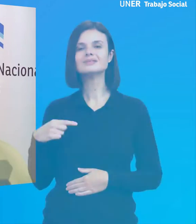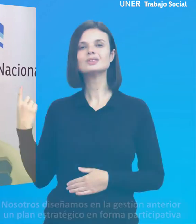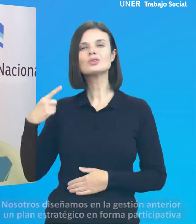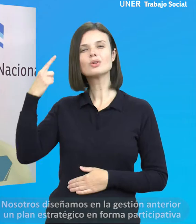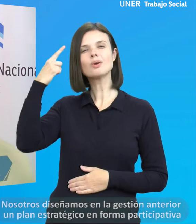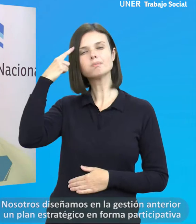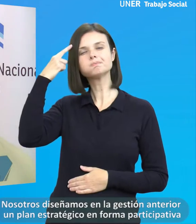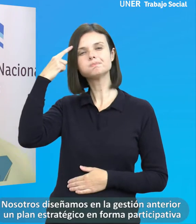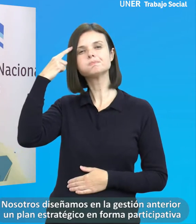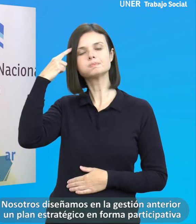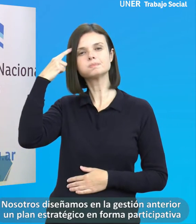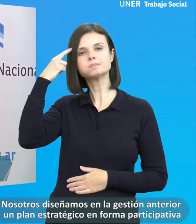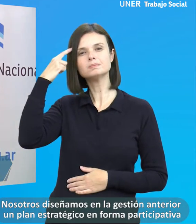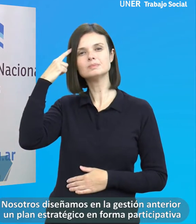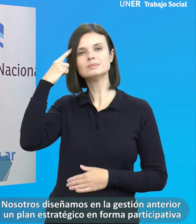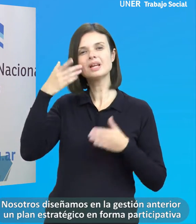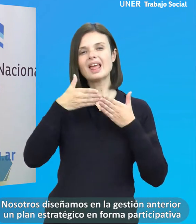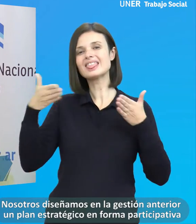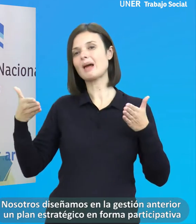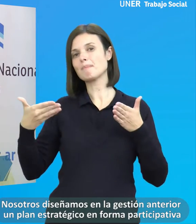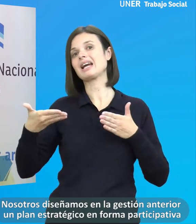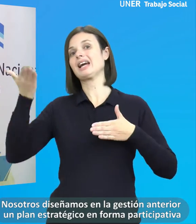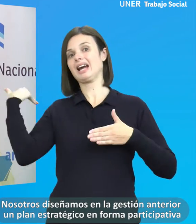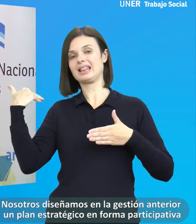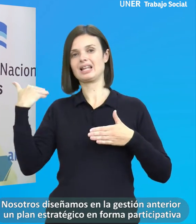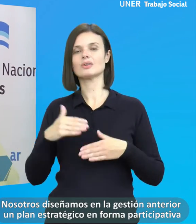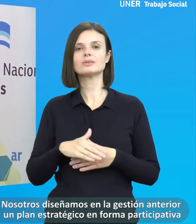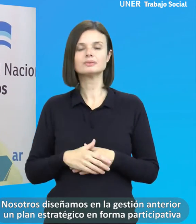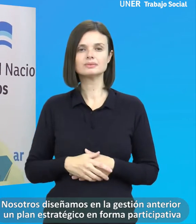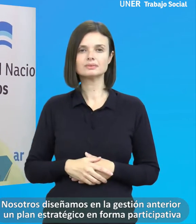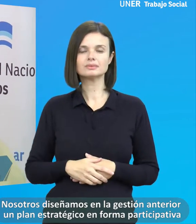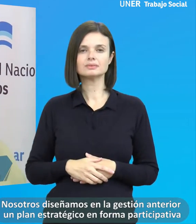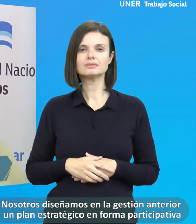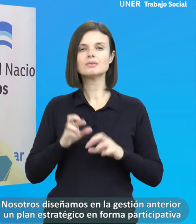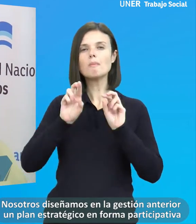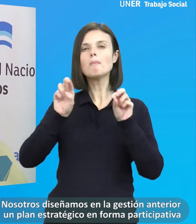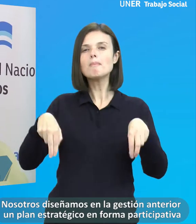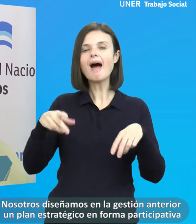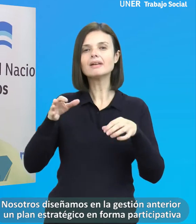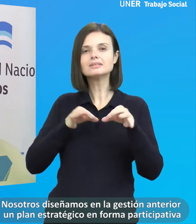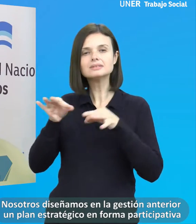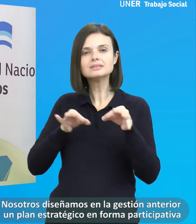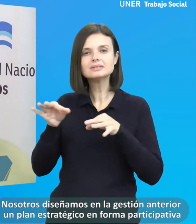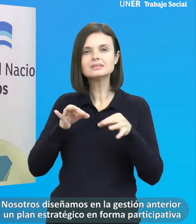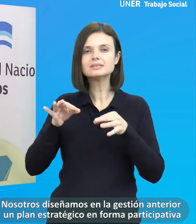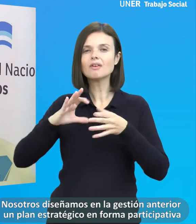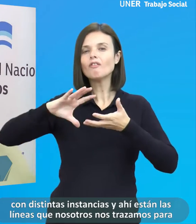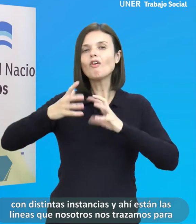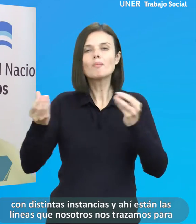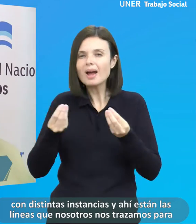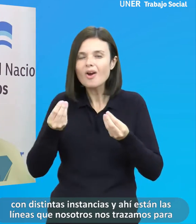Nosotros diseñamos en la gestión anterior un plan estratégico